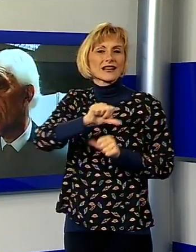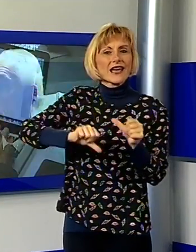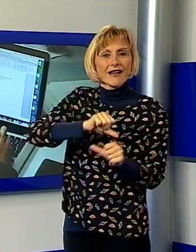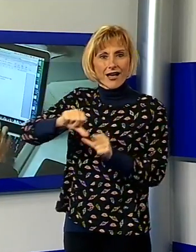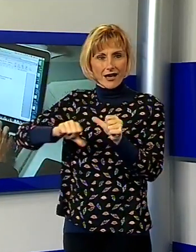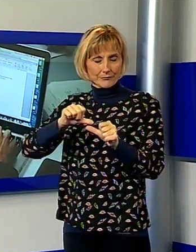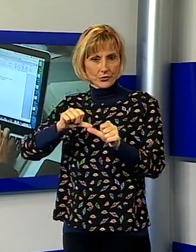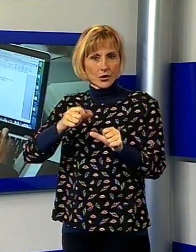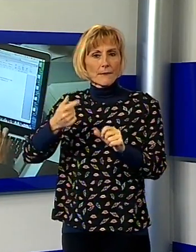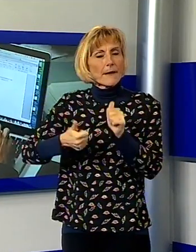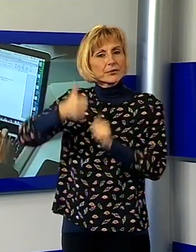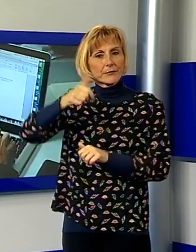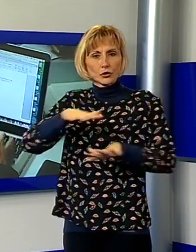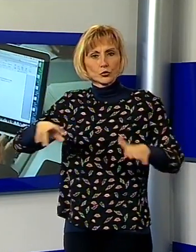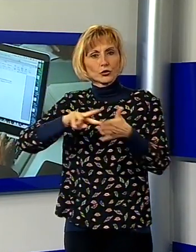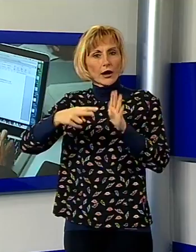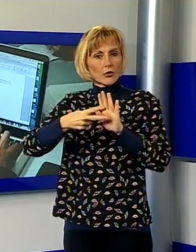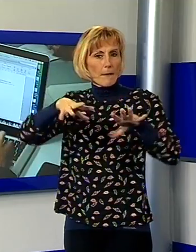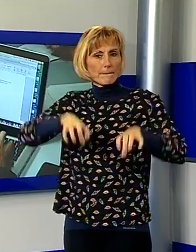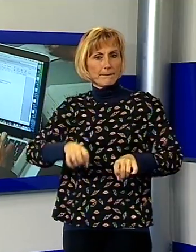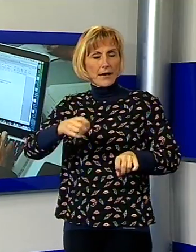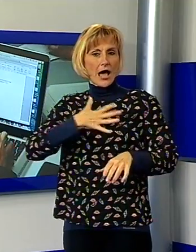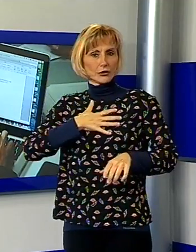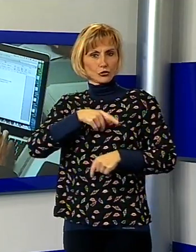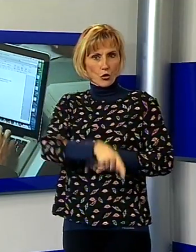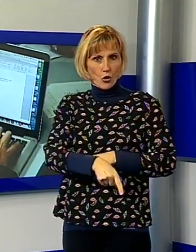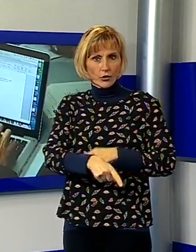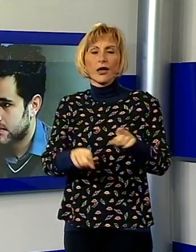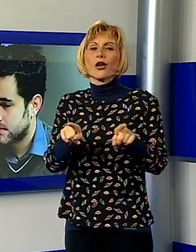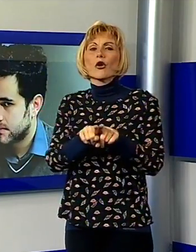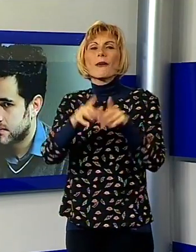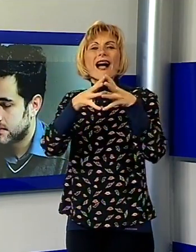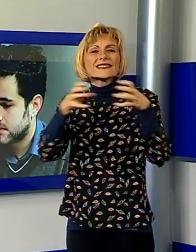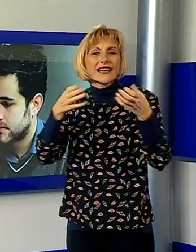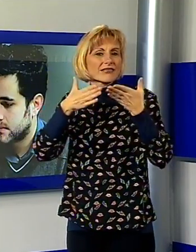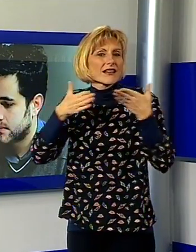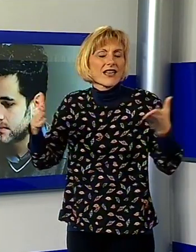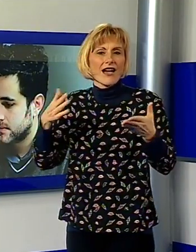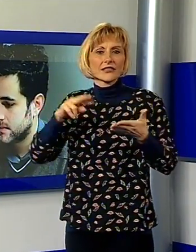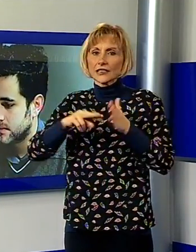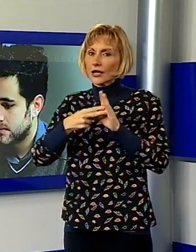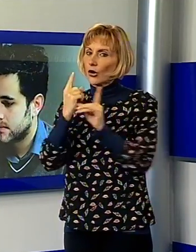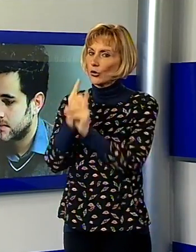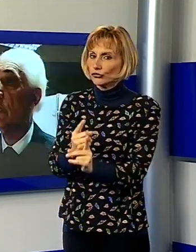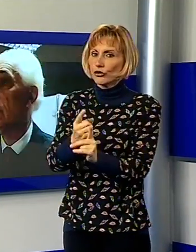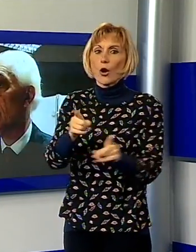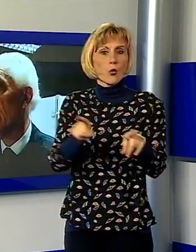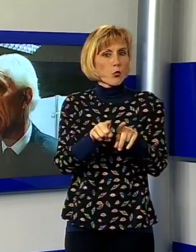faccia da padrone, visto che la tecnologia la sta facendo da padrone nelle più grandi aziende nostre del territorio che chiedono intermedie,